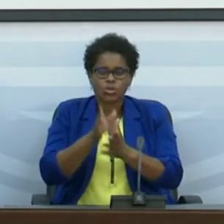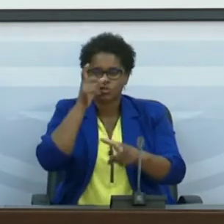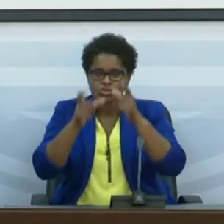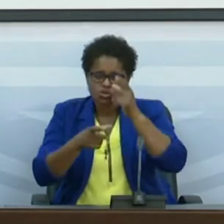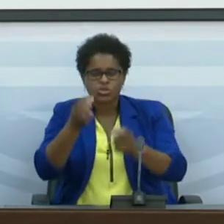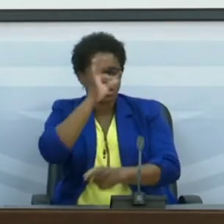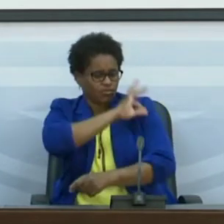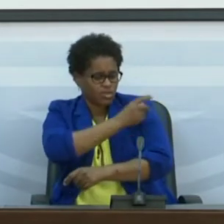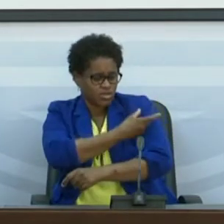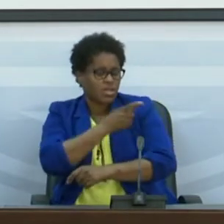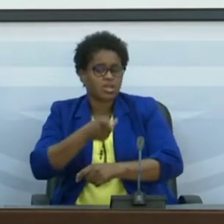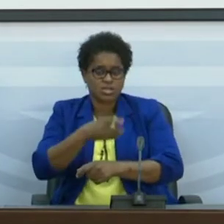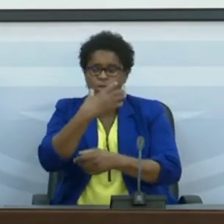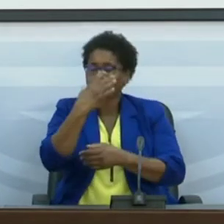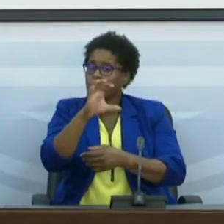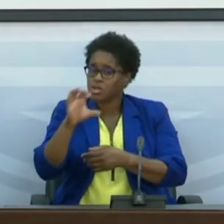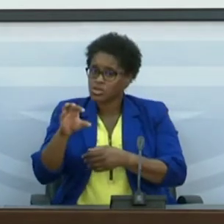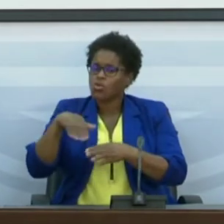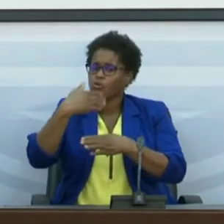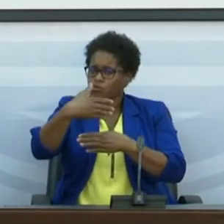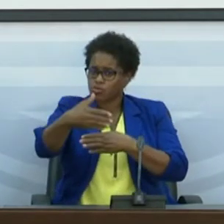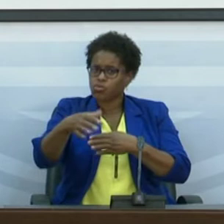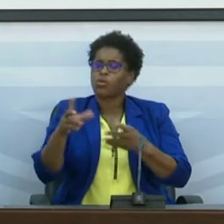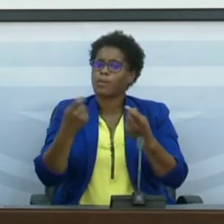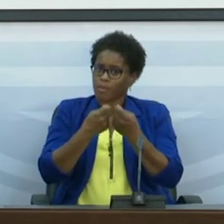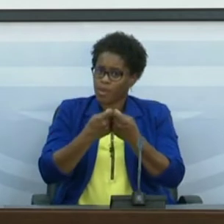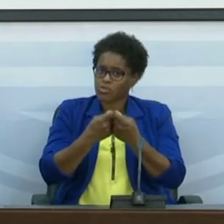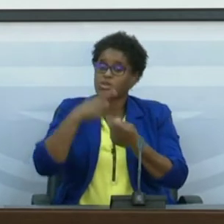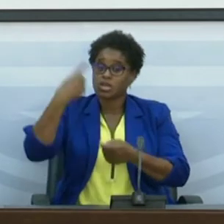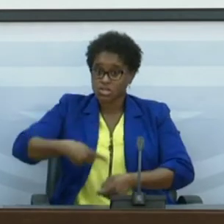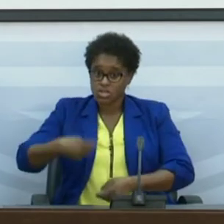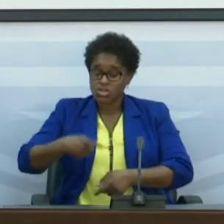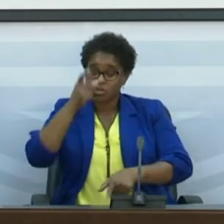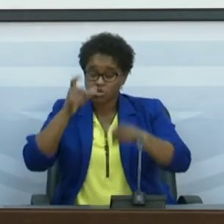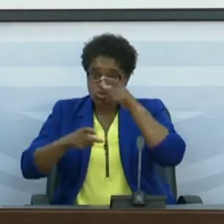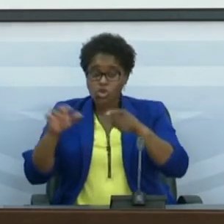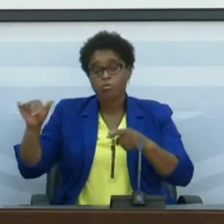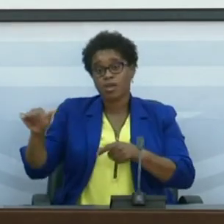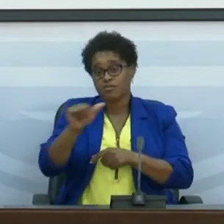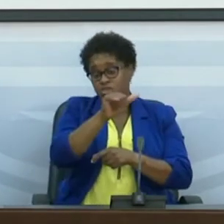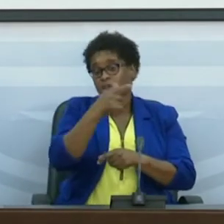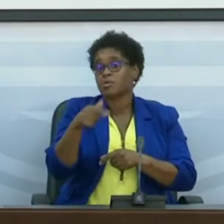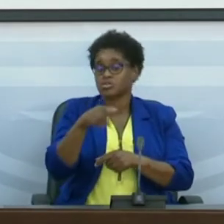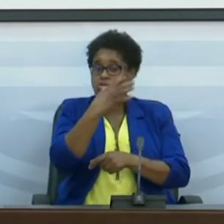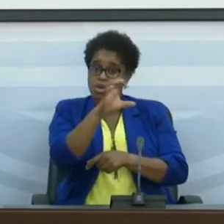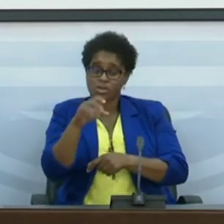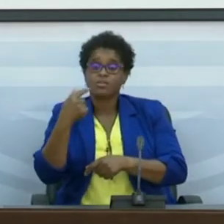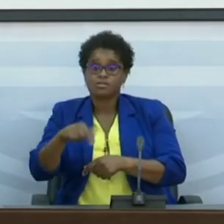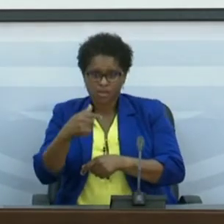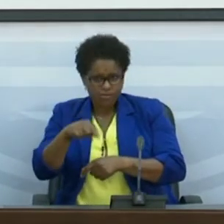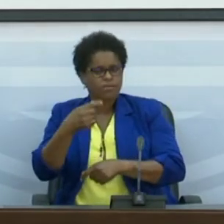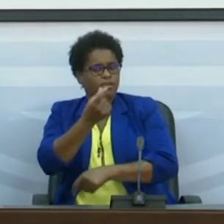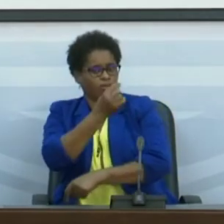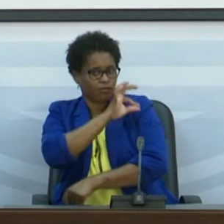esses países poderão, num futuro muito próximo, exigir que, para as pessoas viajarem para esses países, devem estar